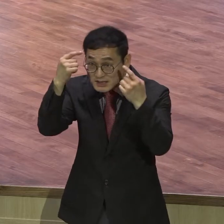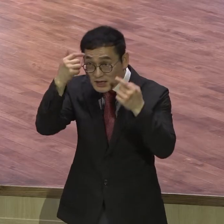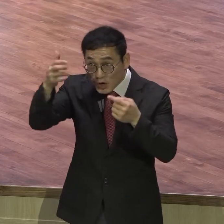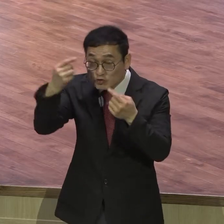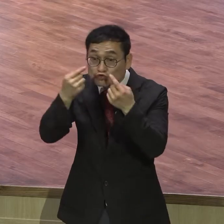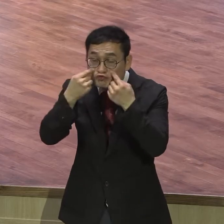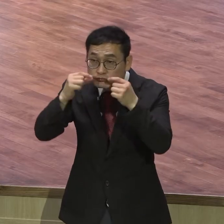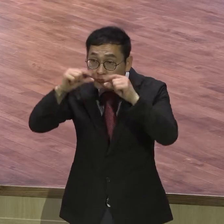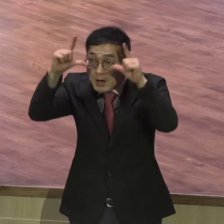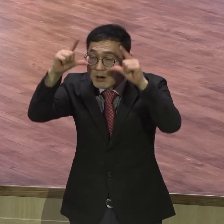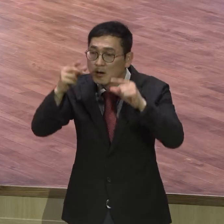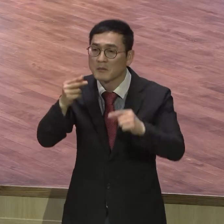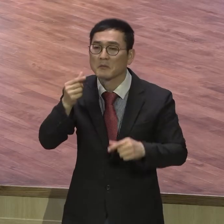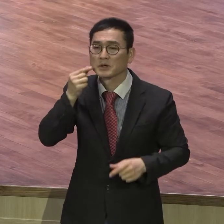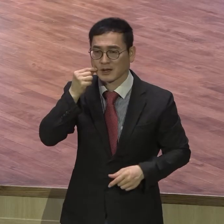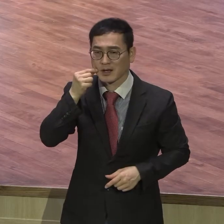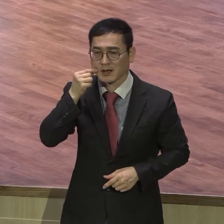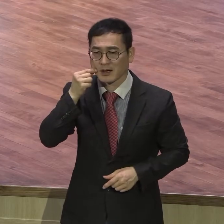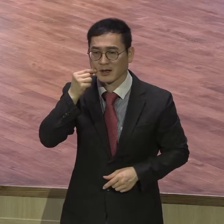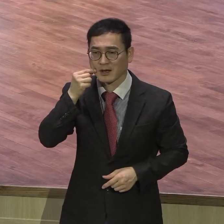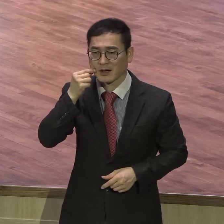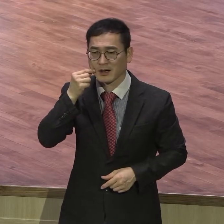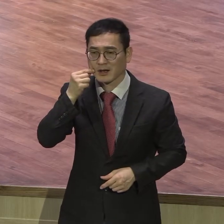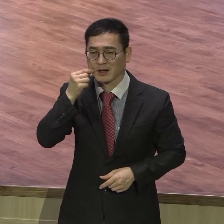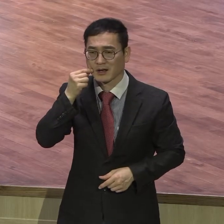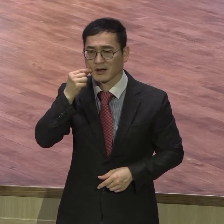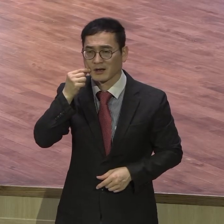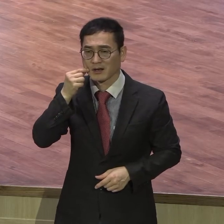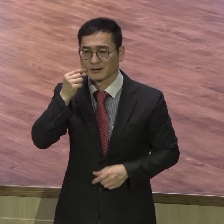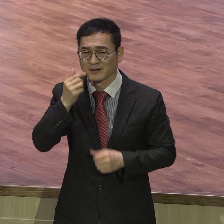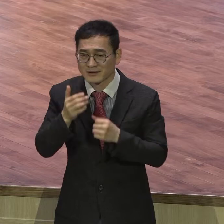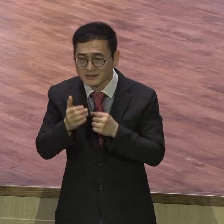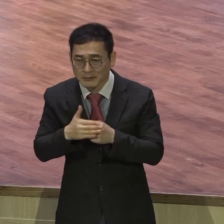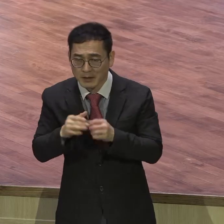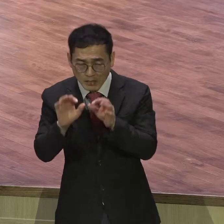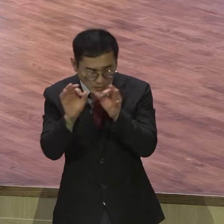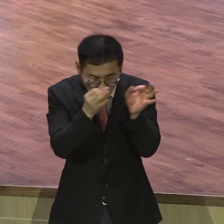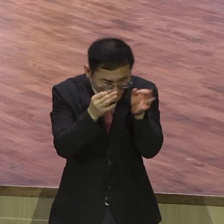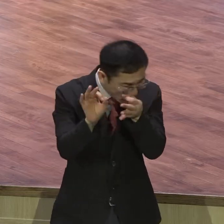일체대들처럼 딴 생각하고 불신하니까 어려움을 당하는 거예요